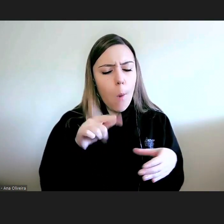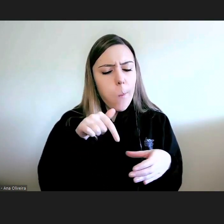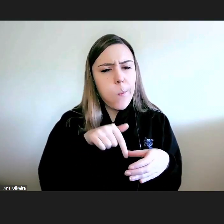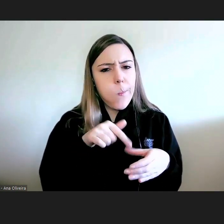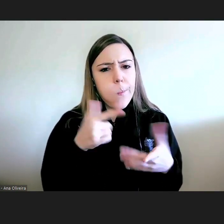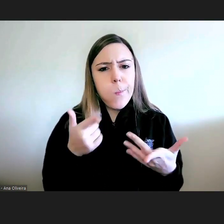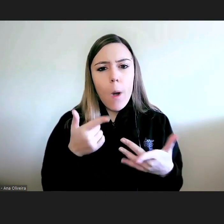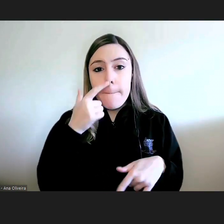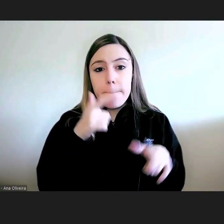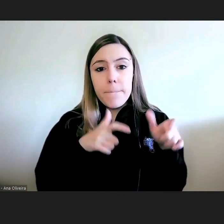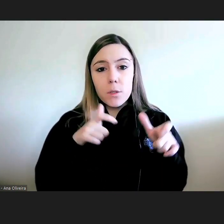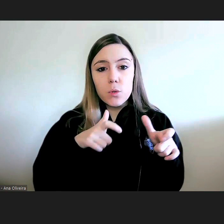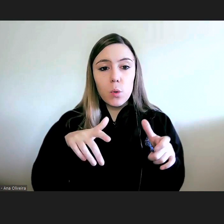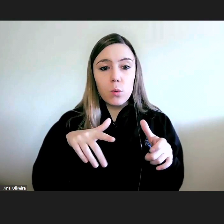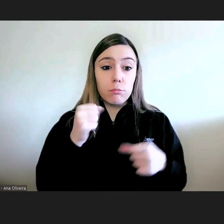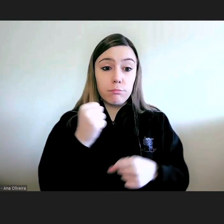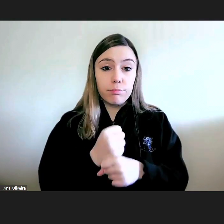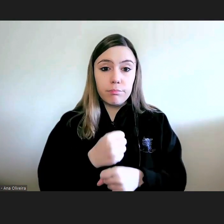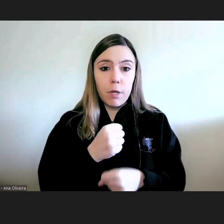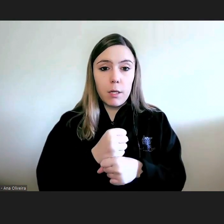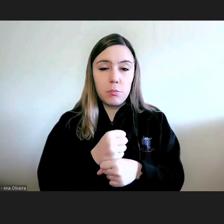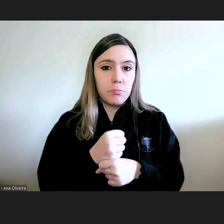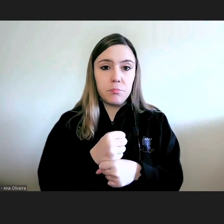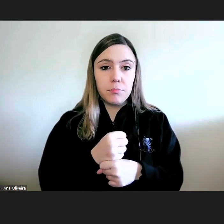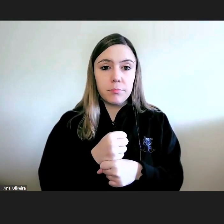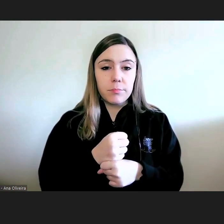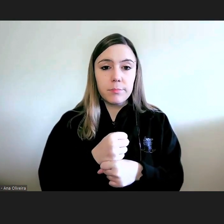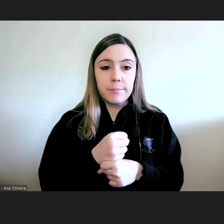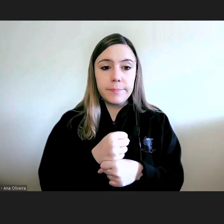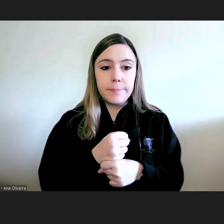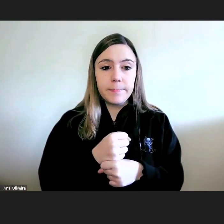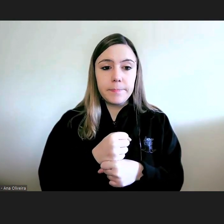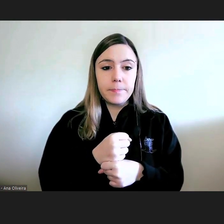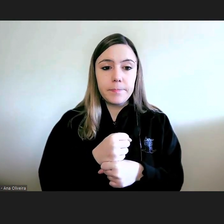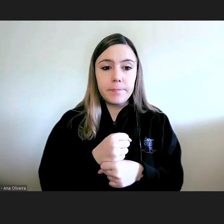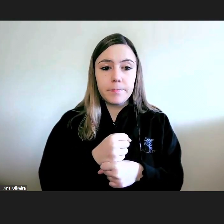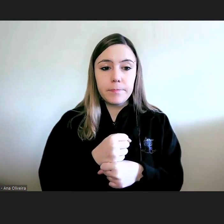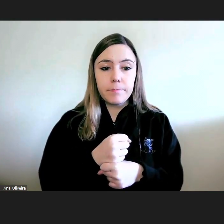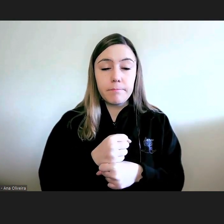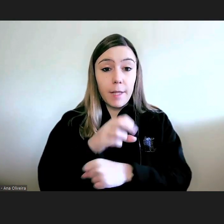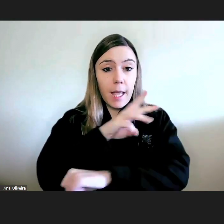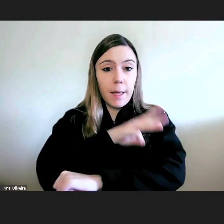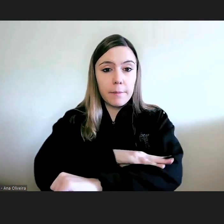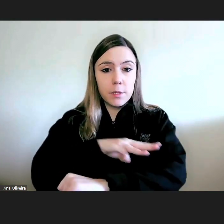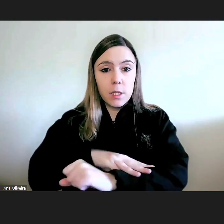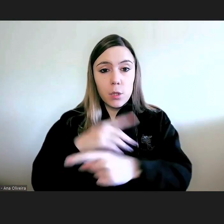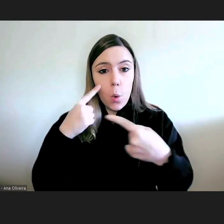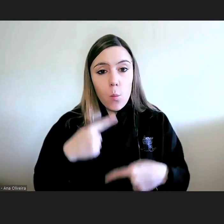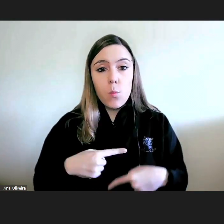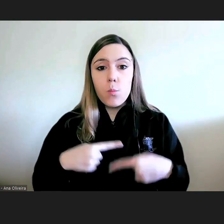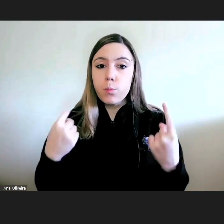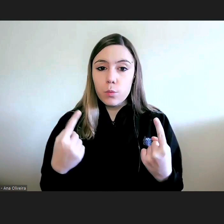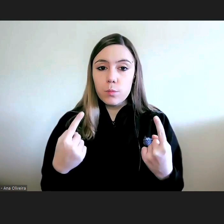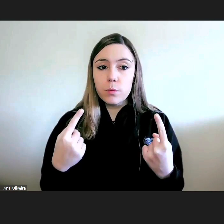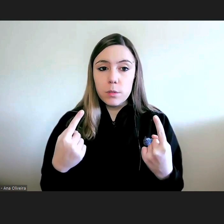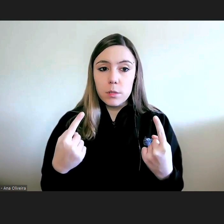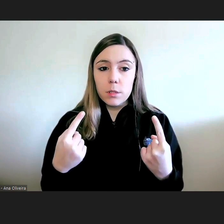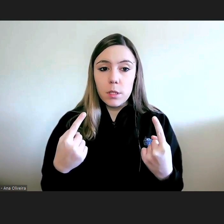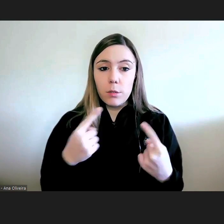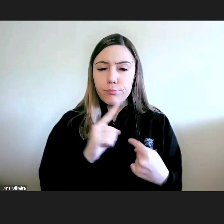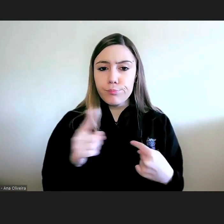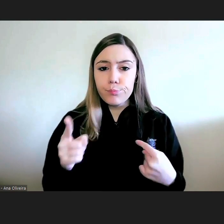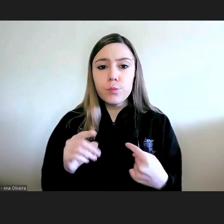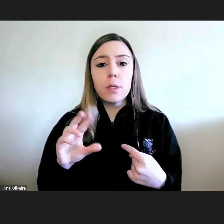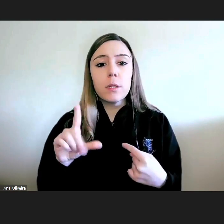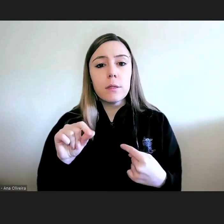cuja área de atuação se situa quer numa administração pública de autoridade quer numa administração